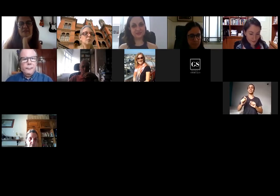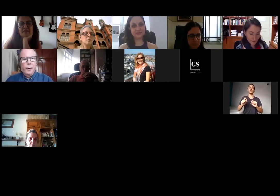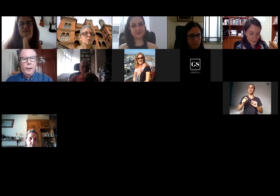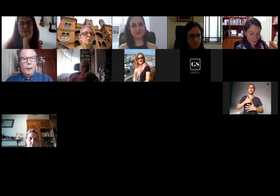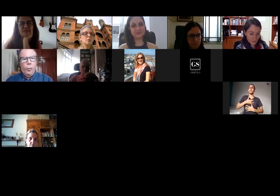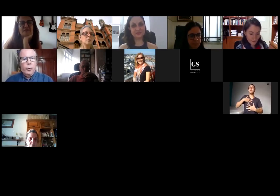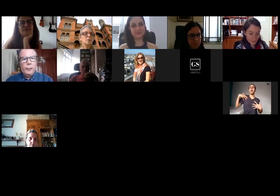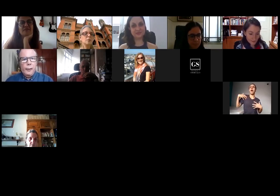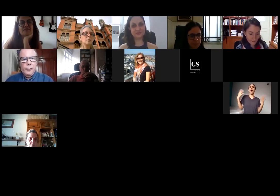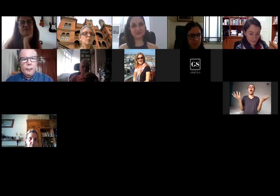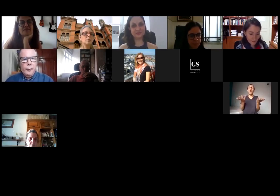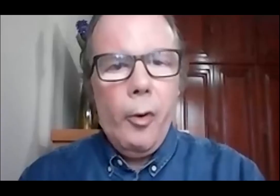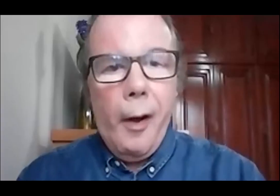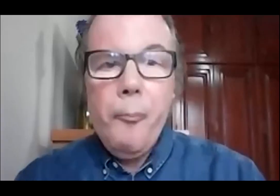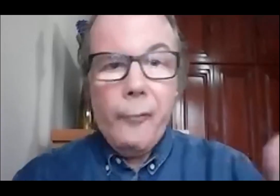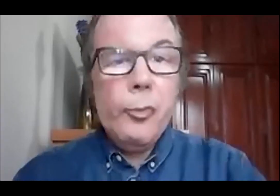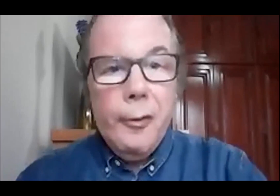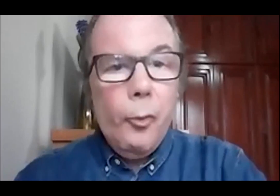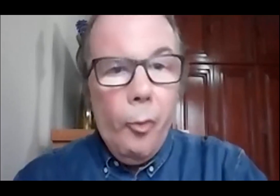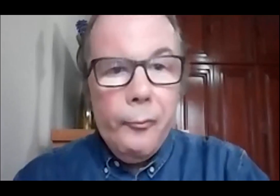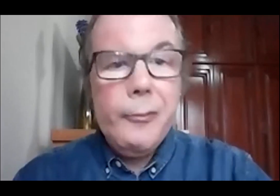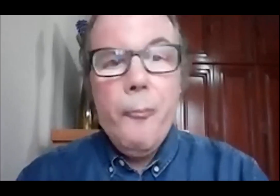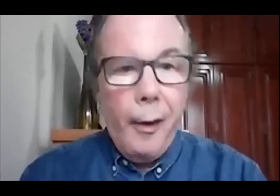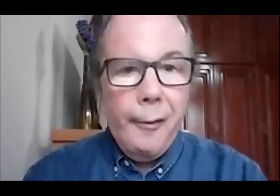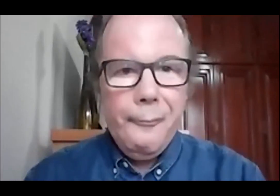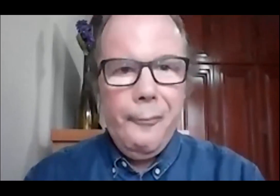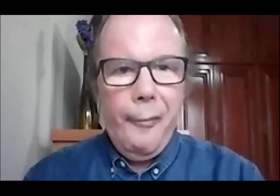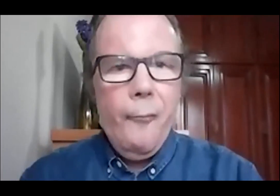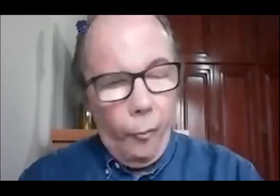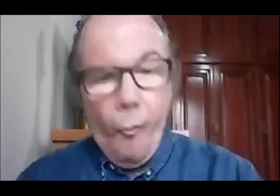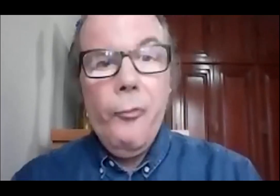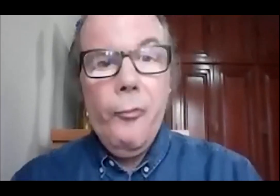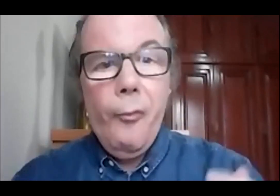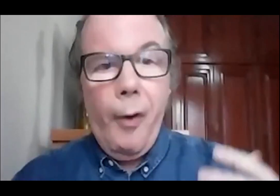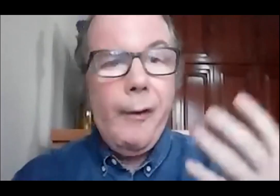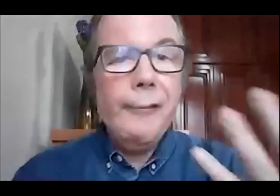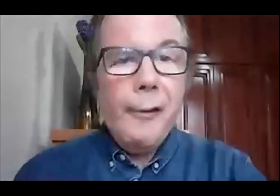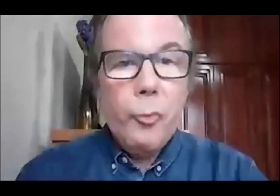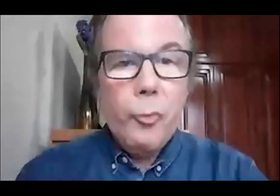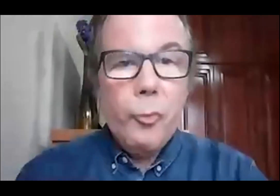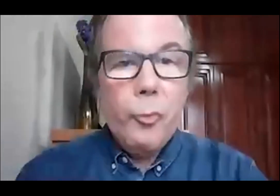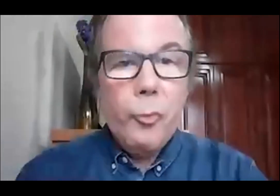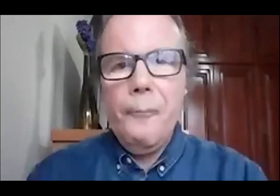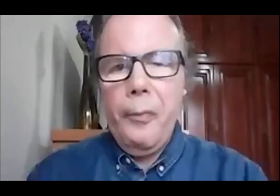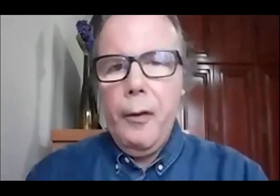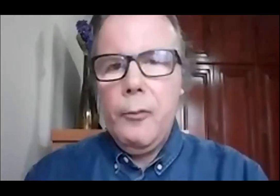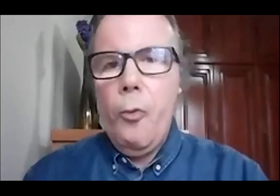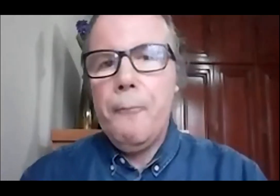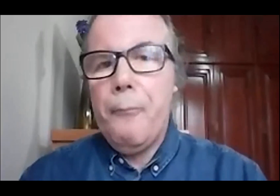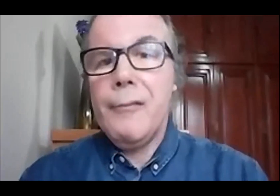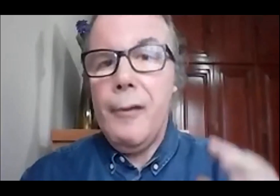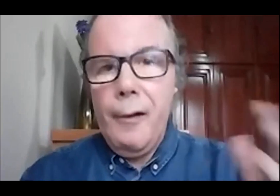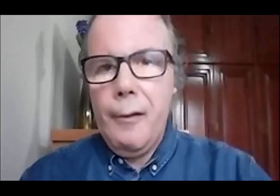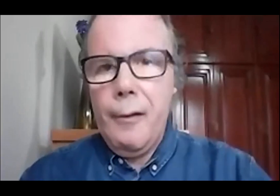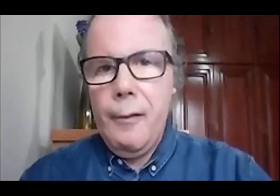Cristiane, gostei de olhar para você de novo, Isabela. Agradeço o convite. Foi